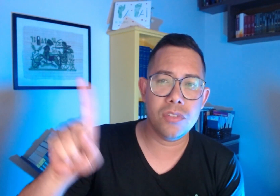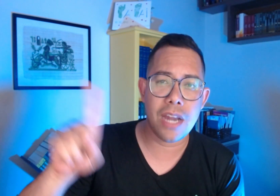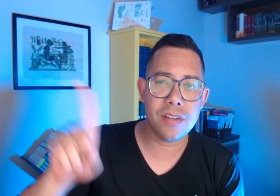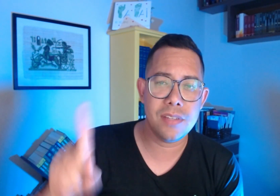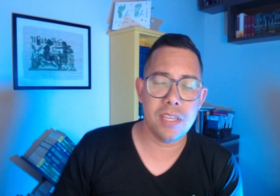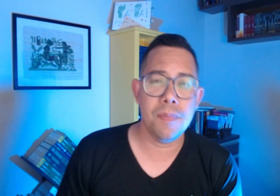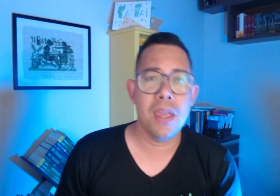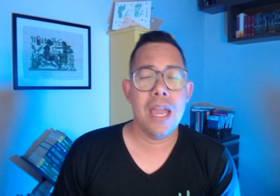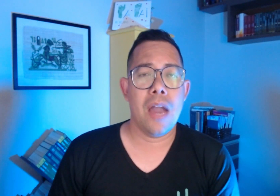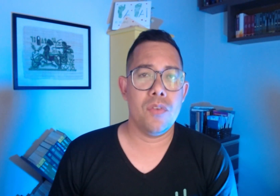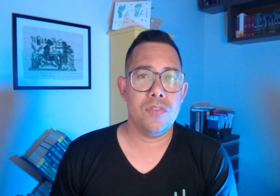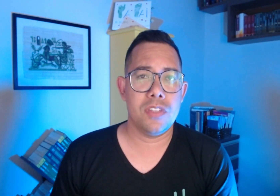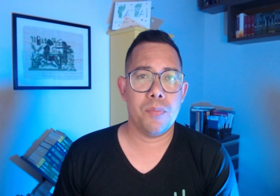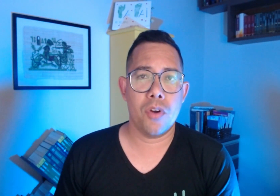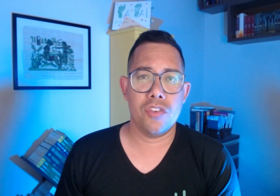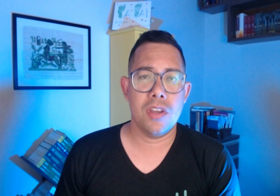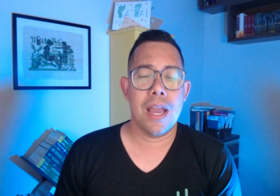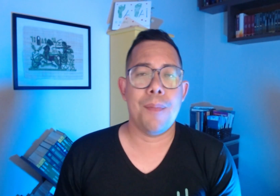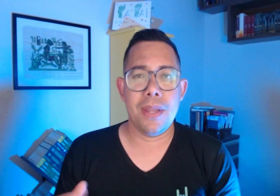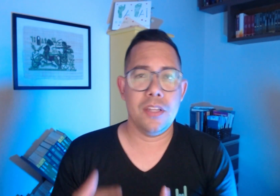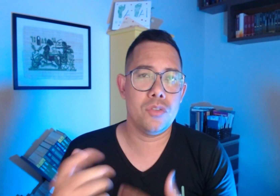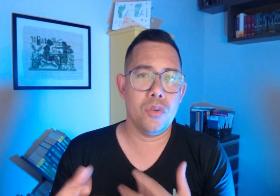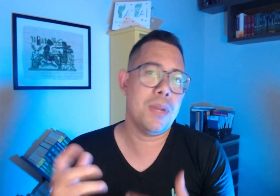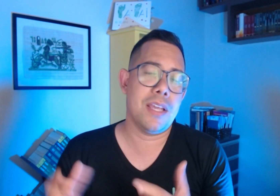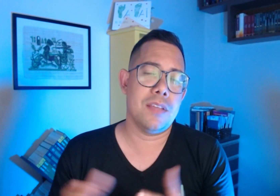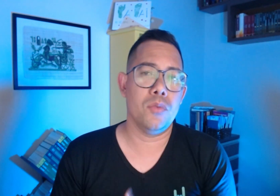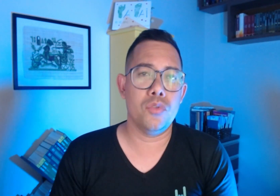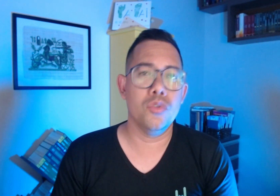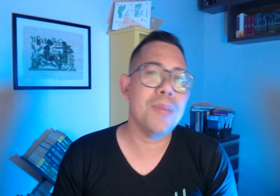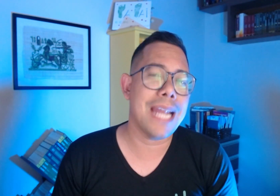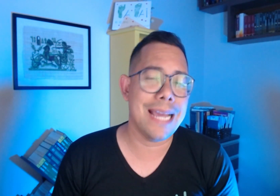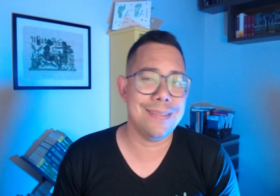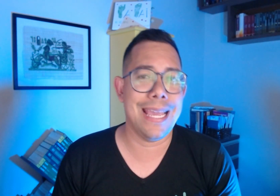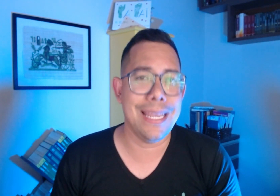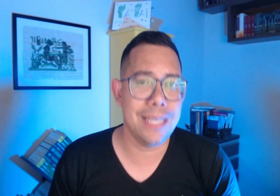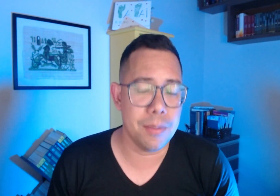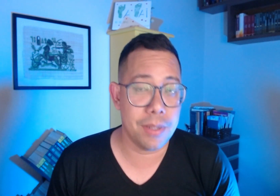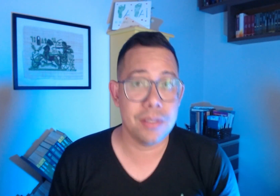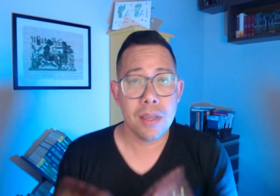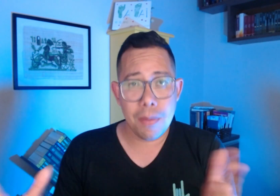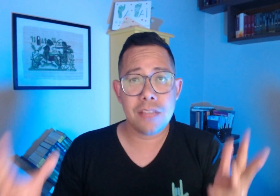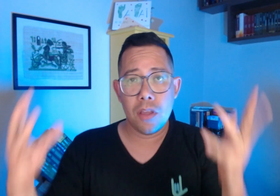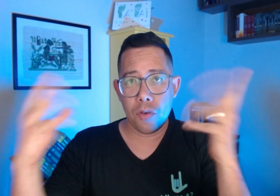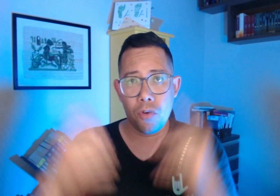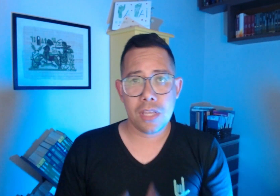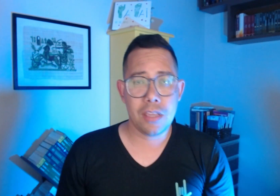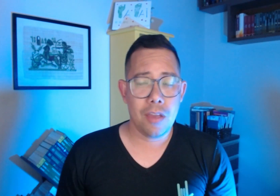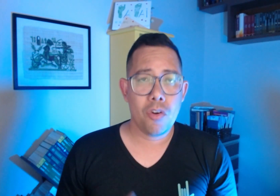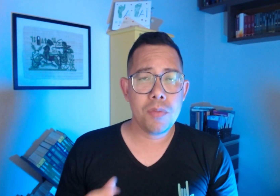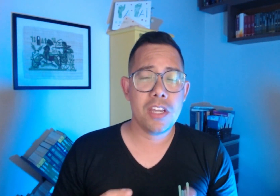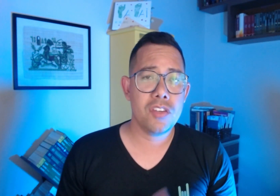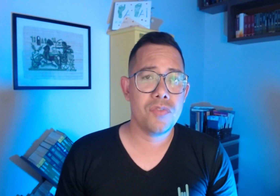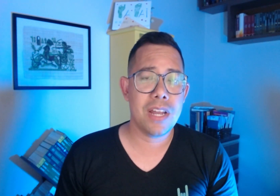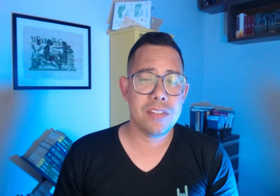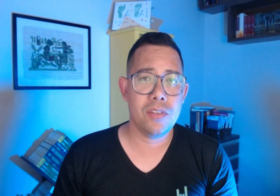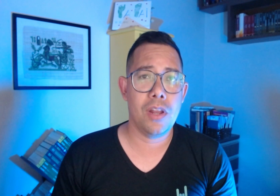cards, onde você pode aprender sobre a questão dos numerais em Libras. Mas, foque aqui. Como que a gente fala assim, olha?